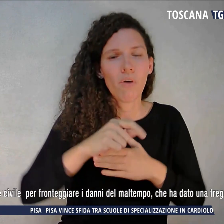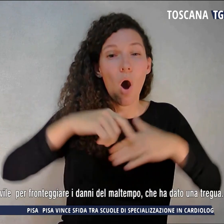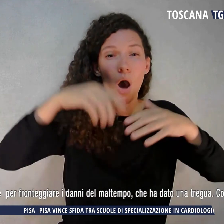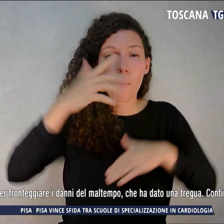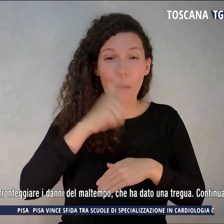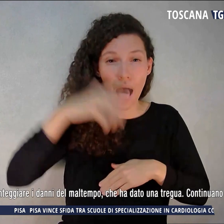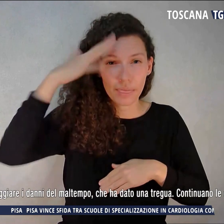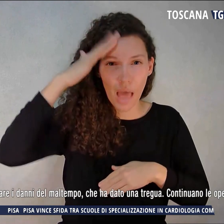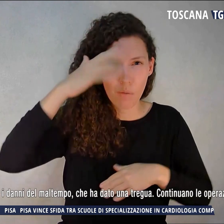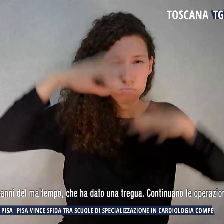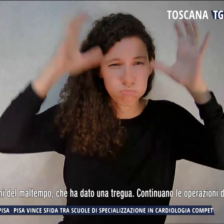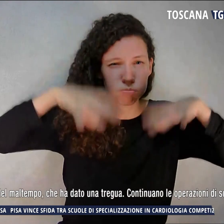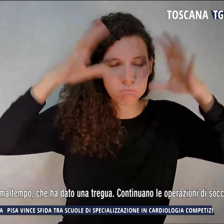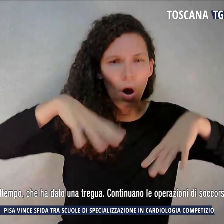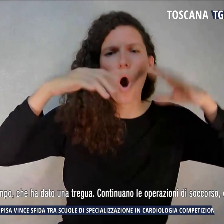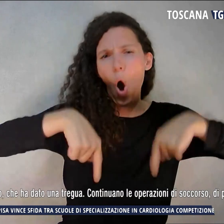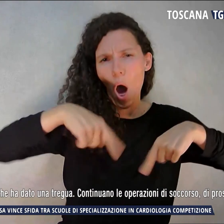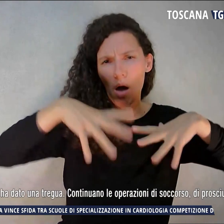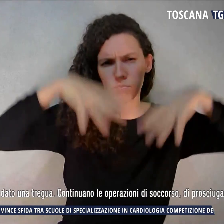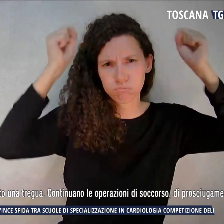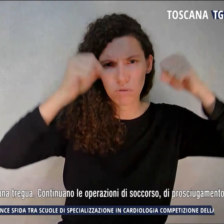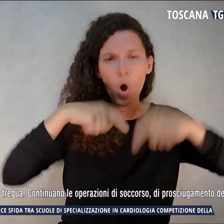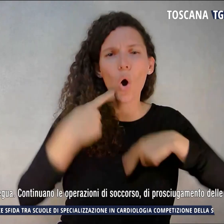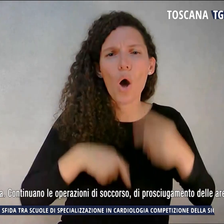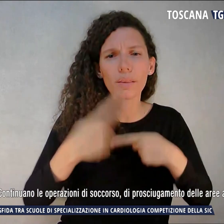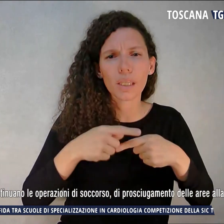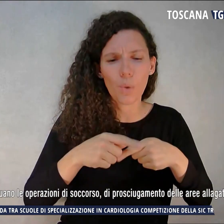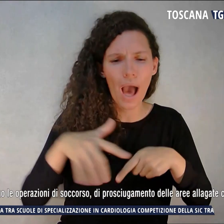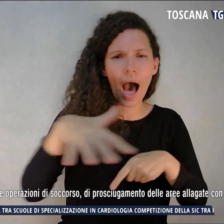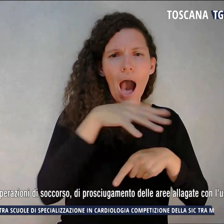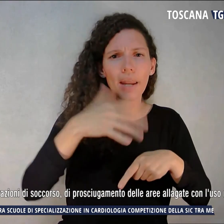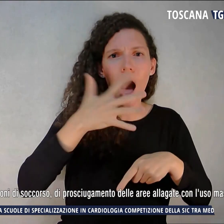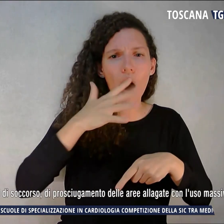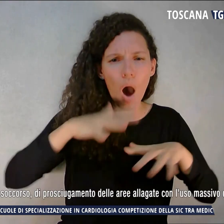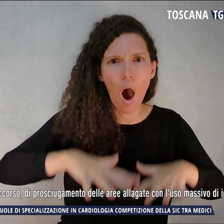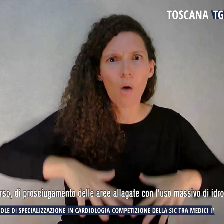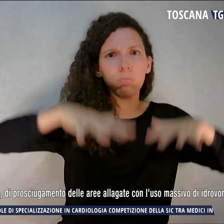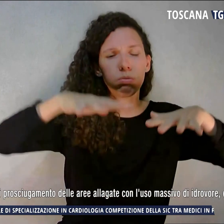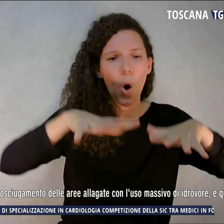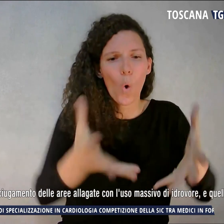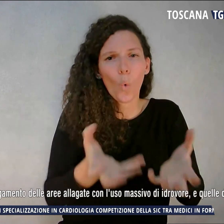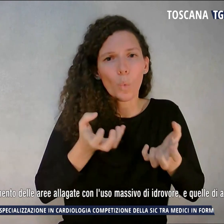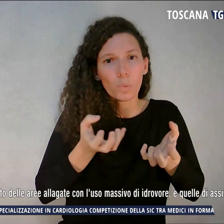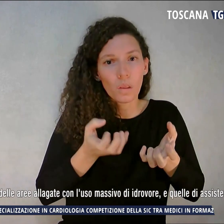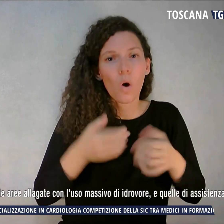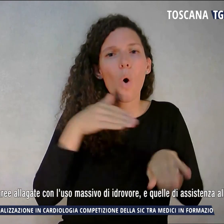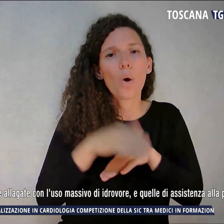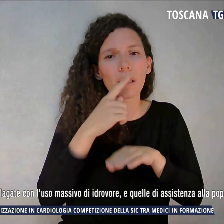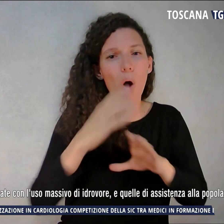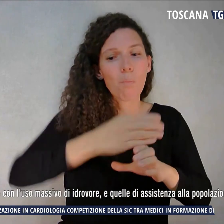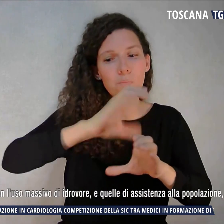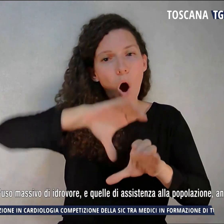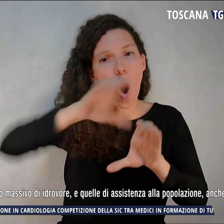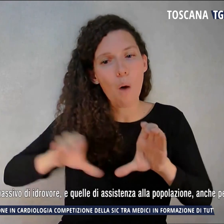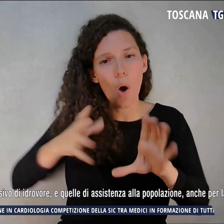le operazioni di soccorso, di prosciugamento delle aree allagate, con l'uso massivo di drovere e quelle di assistenza alla